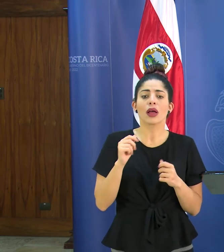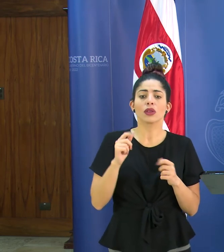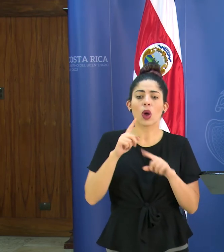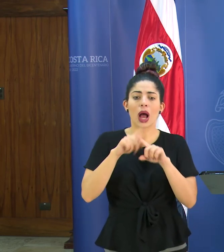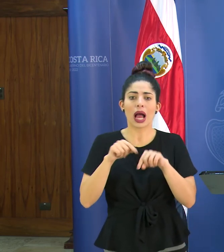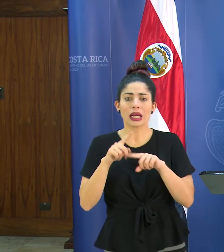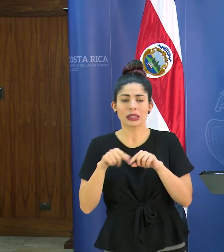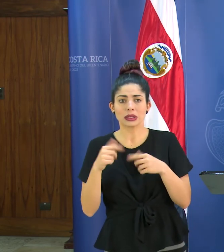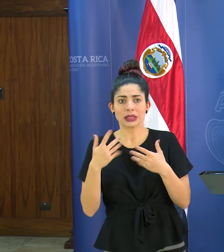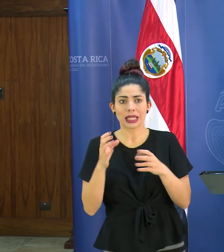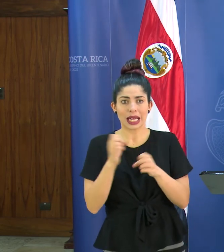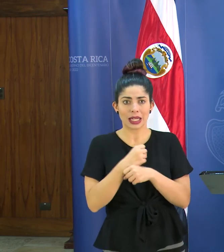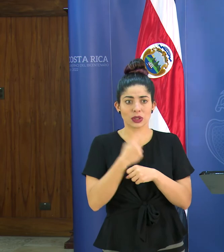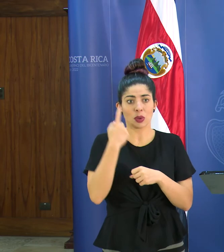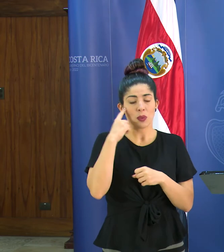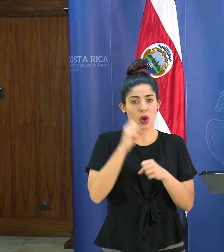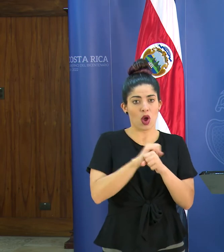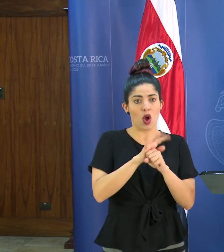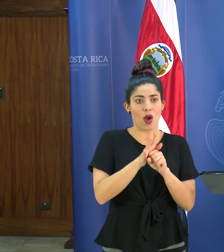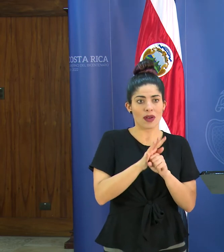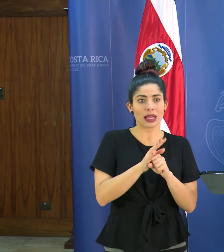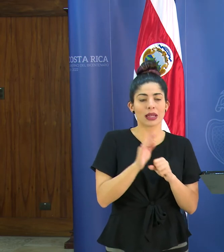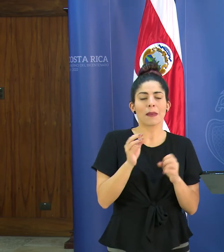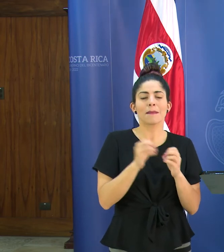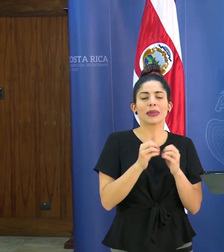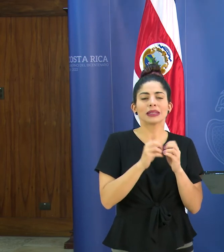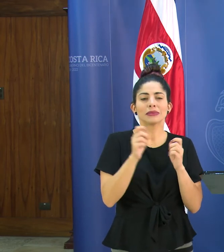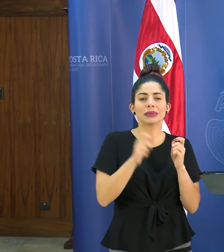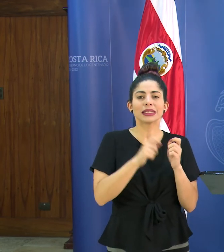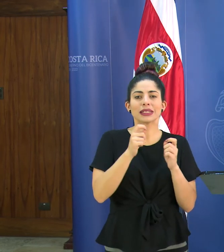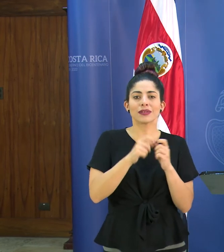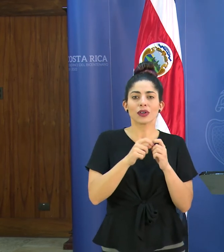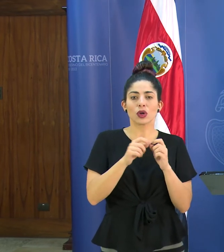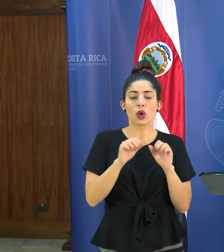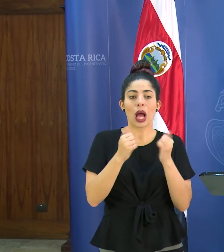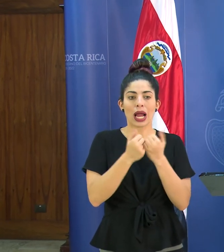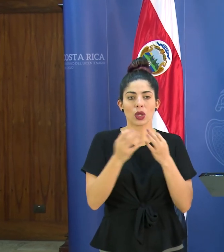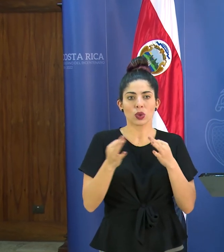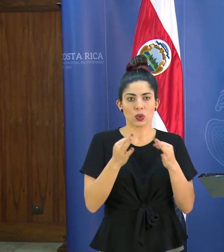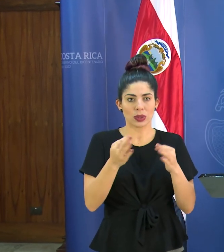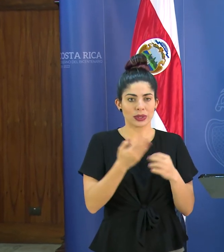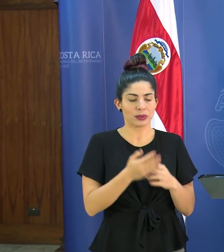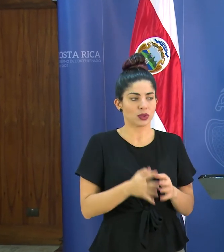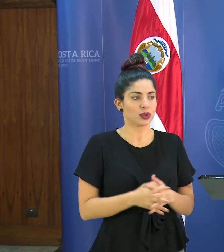cancelaciones se han hecho por el COVID como tal vez más específico en el área del turismo